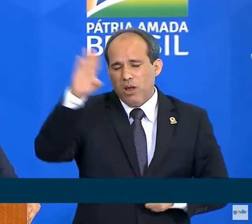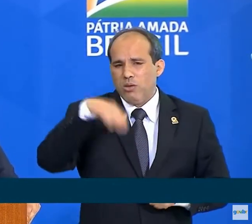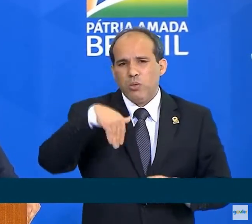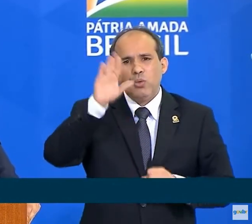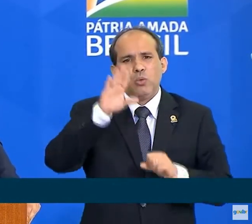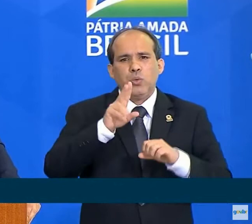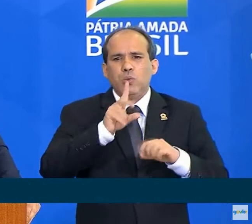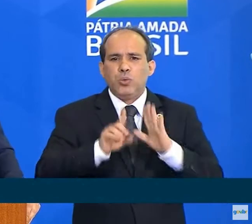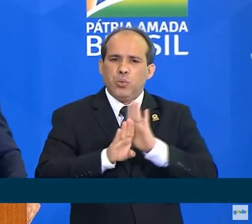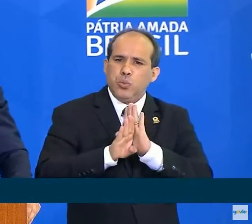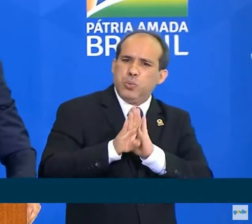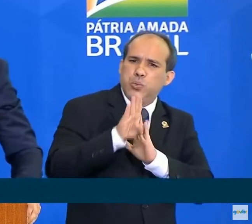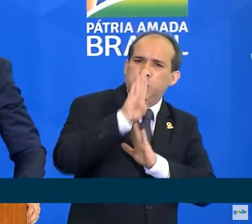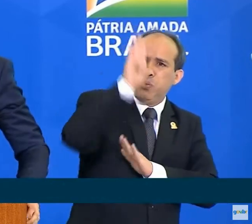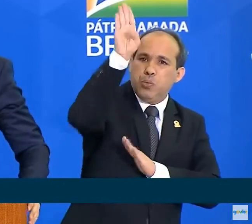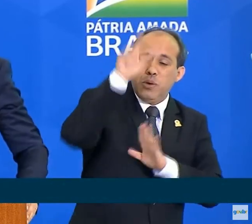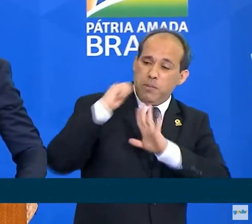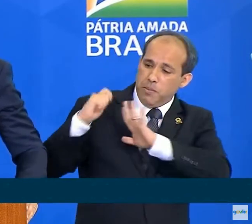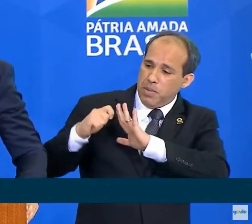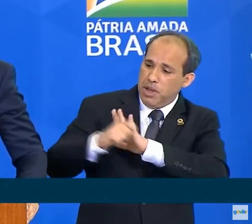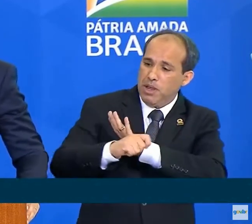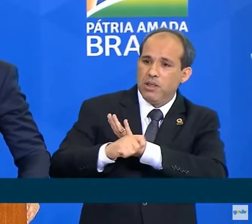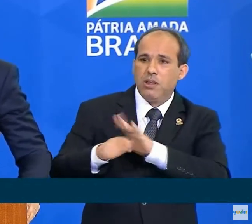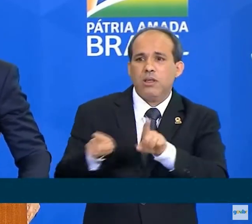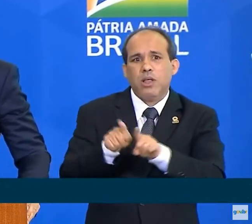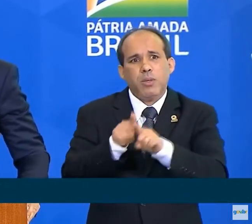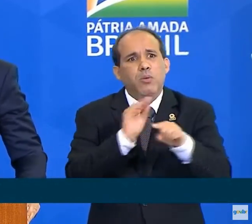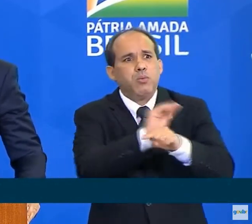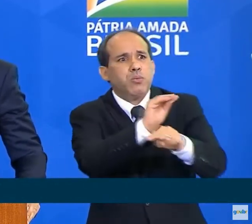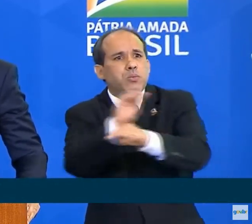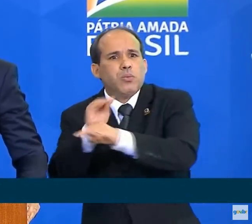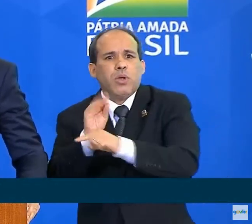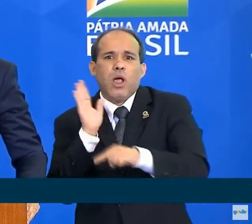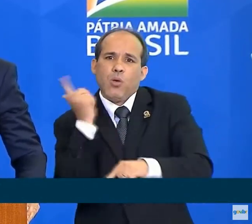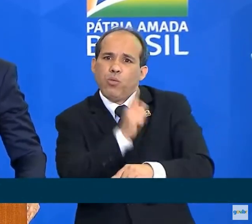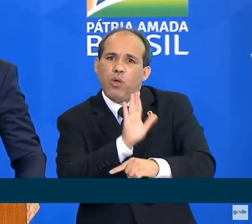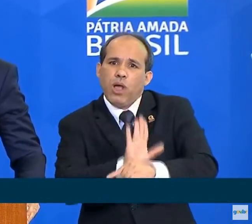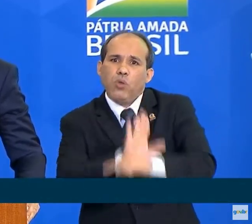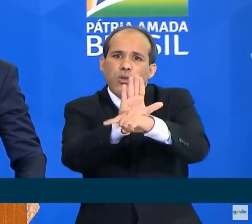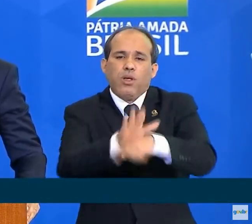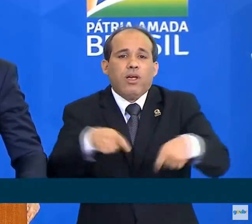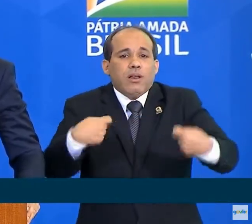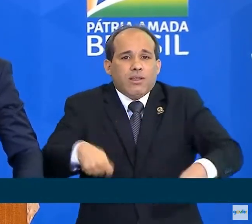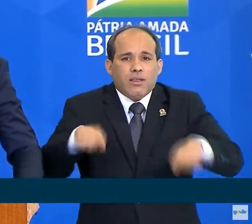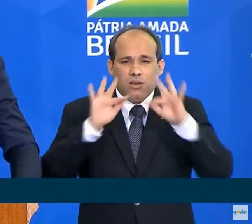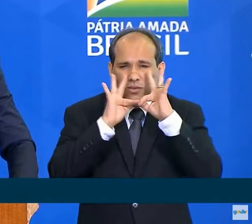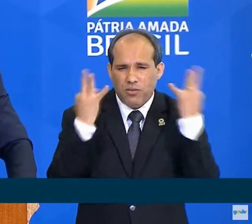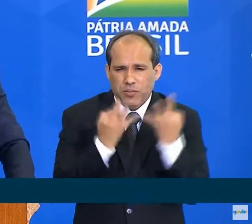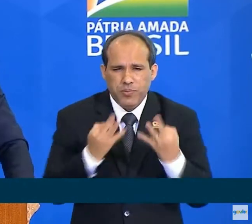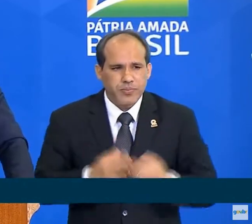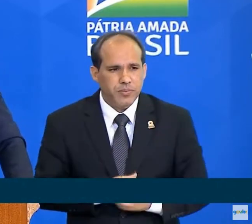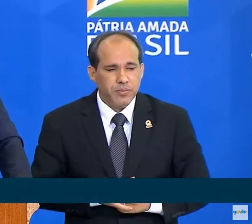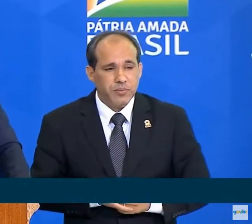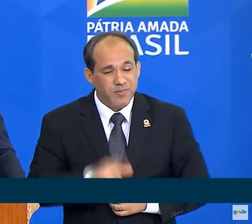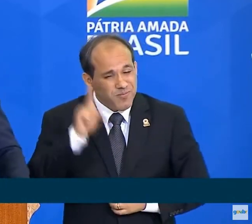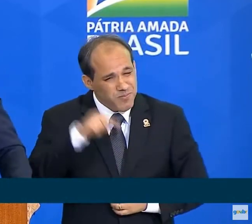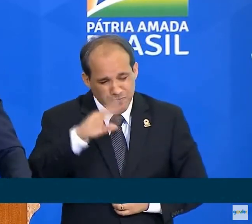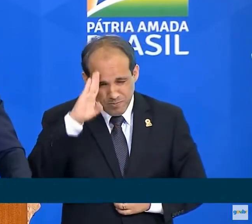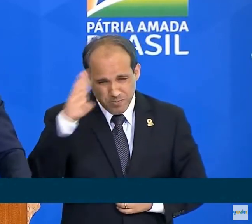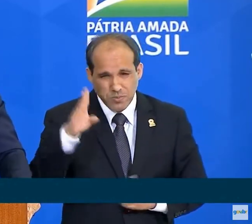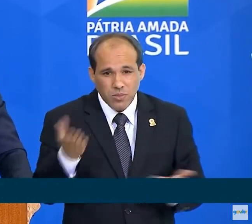e supriu as necessidades da família. É prioritário, no entanto,